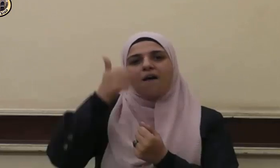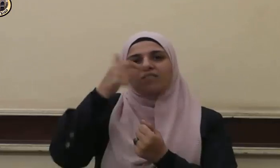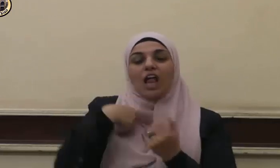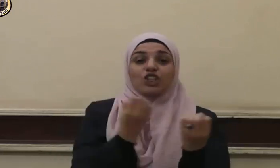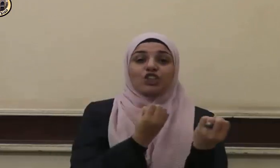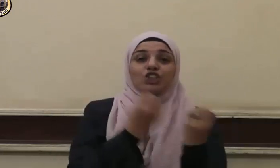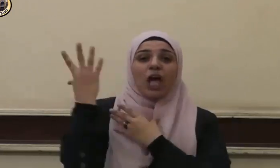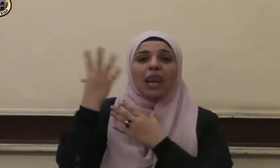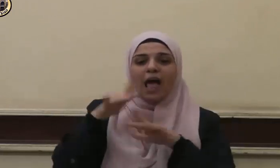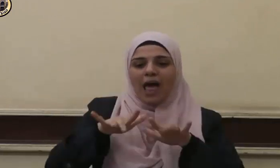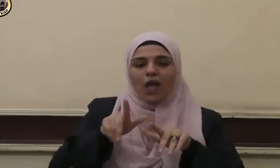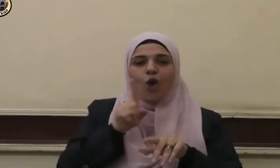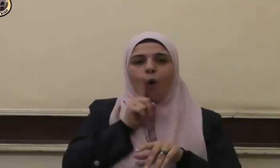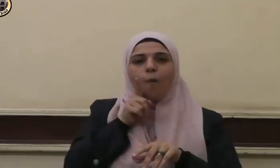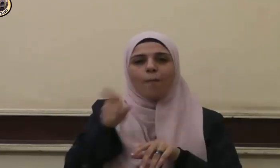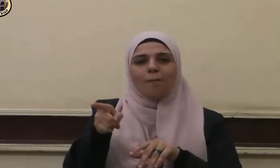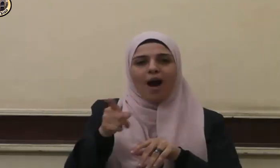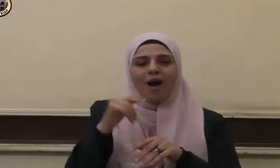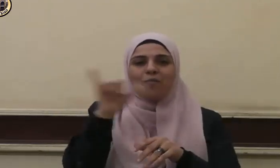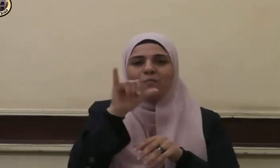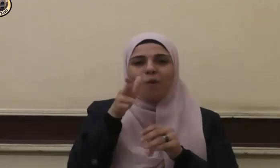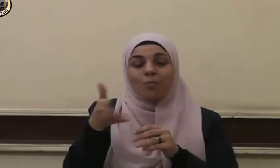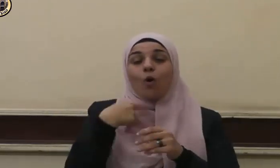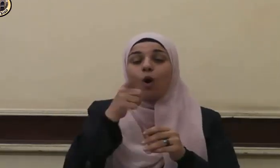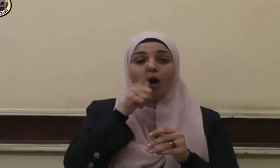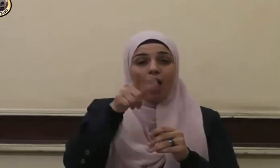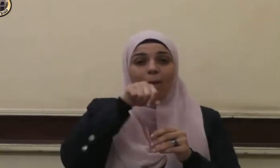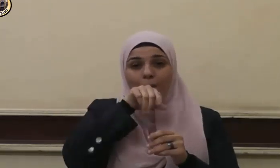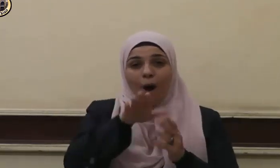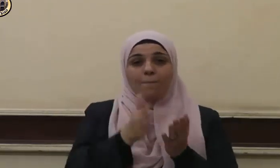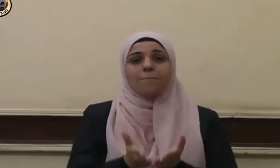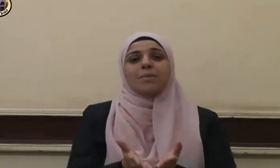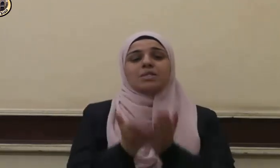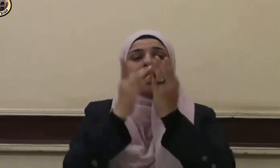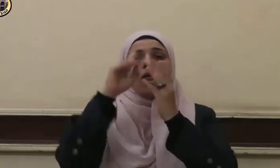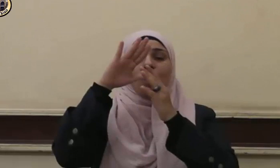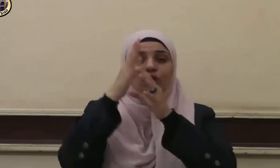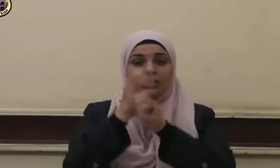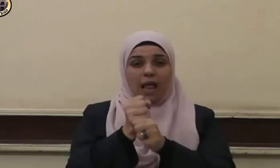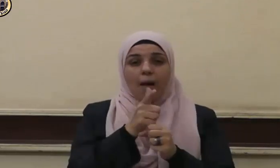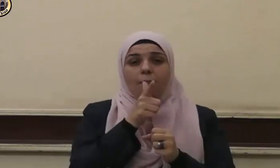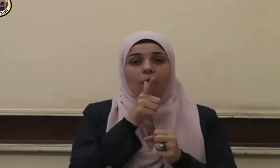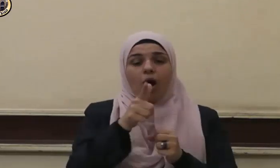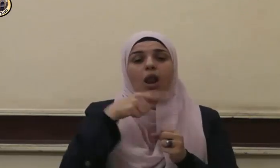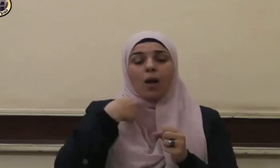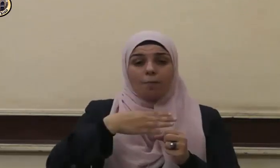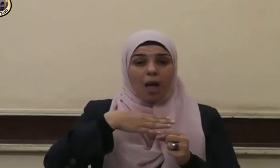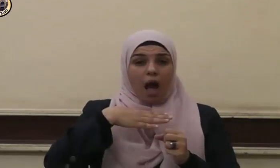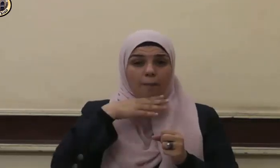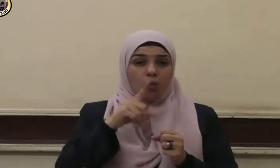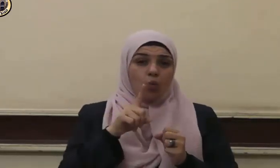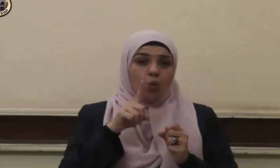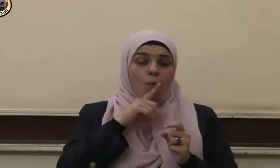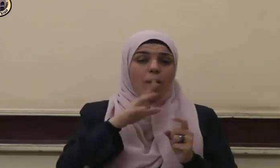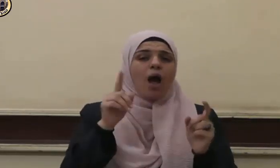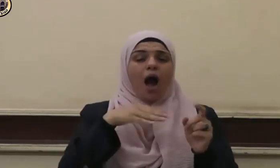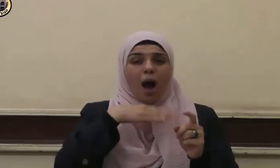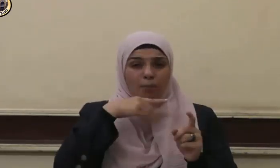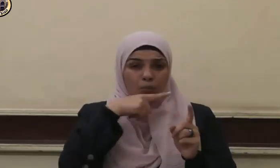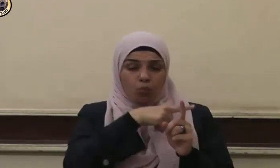الجنة عند رجلها وقال صلى الله عليه وسلم الوالد أوسط